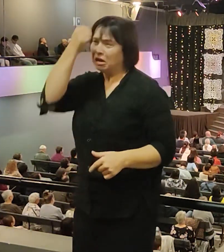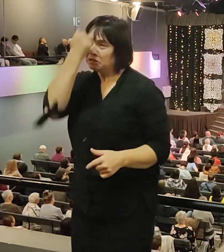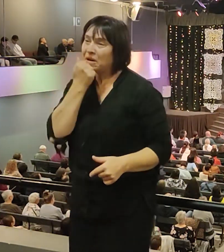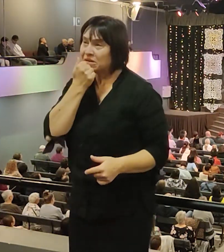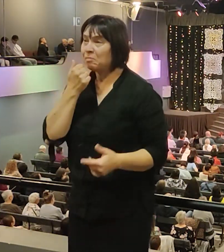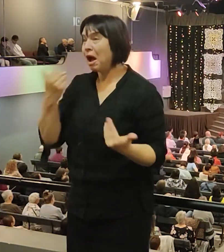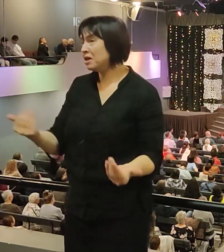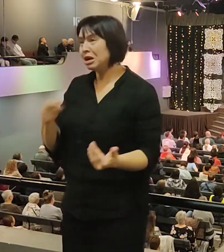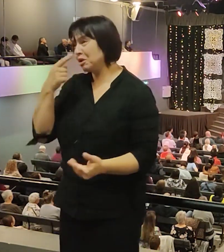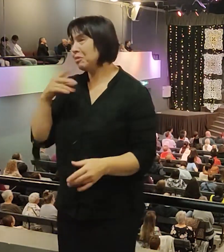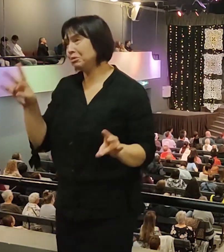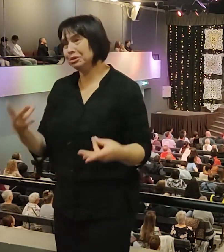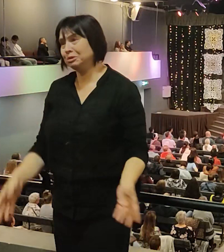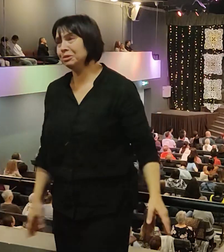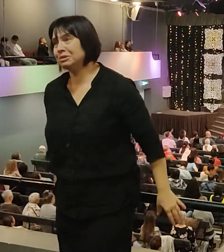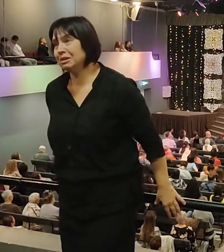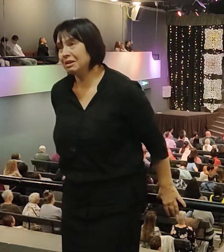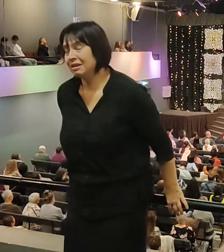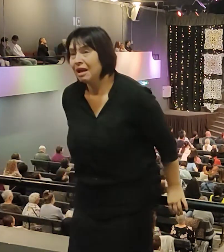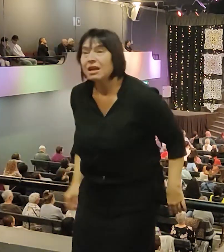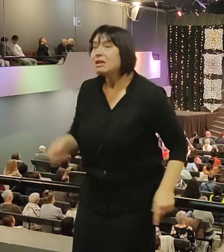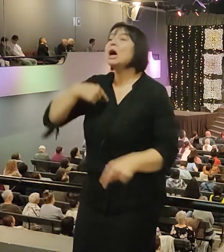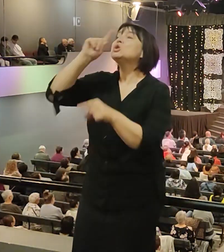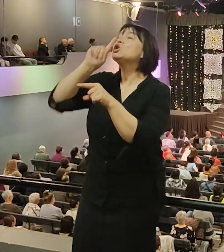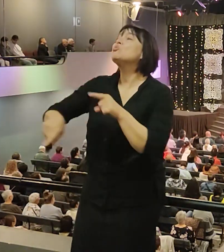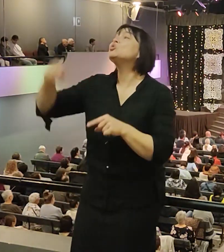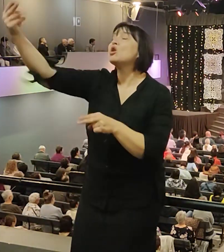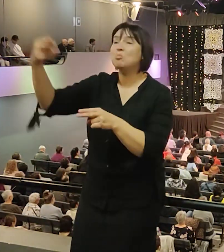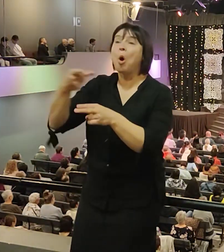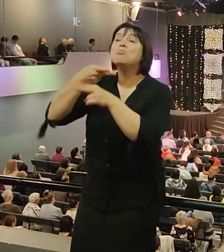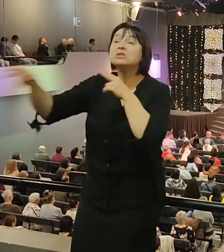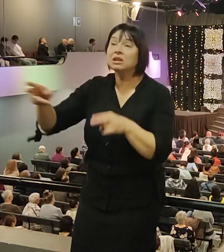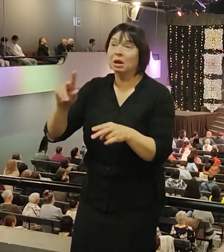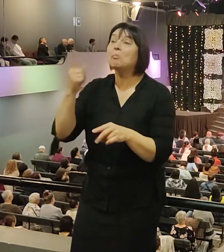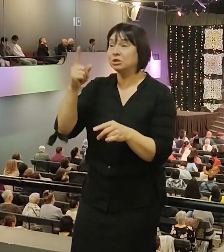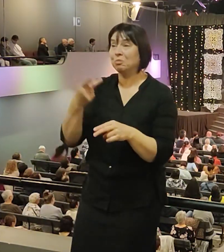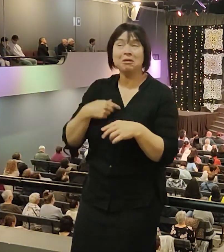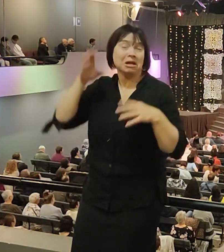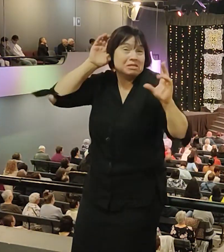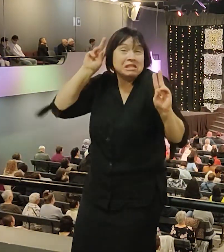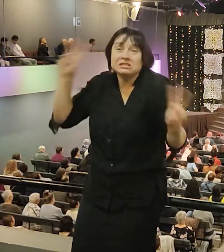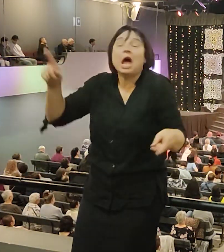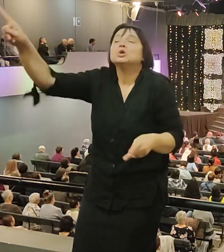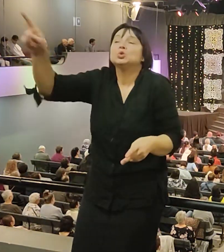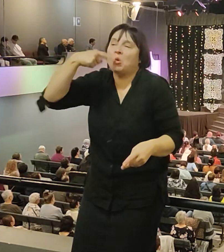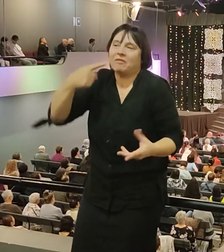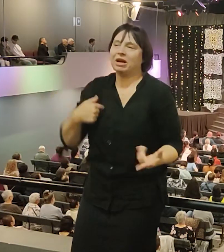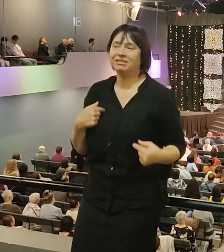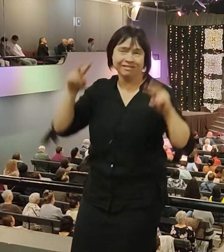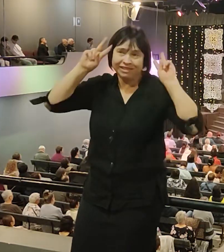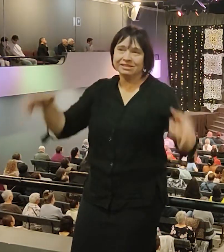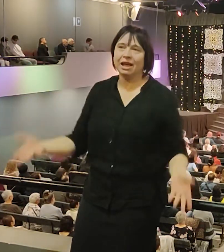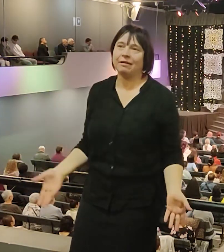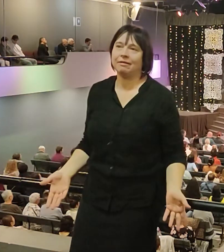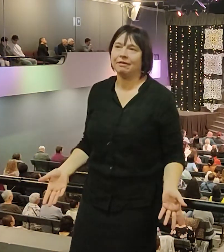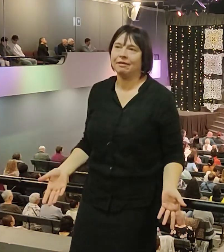Поэтому я этого пастора не мог ему мстить, потому что я не прислушался. Как Иосиф, он не стал говорить плохо.